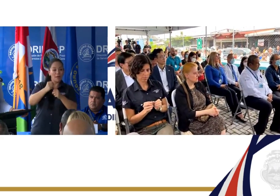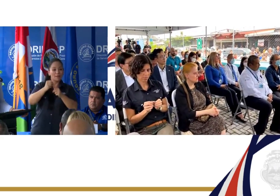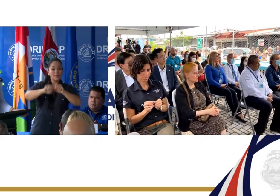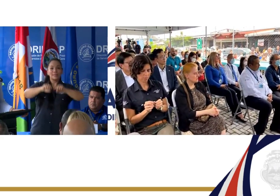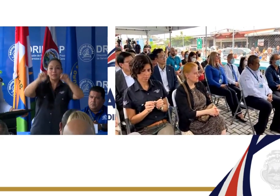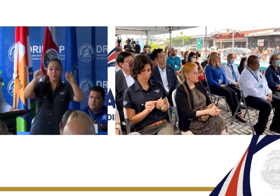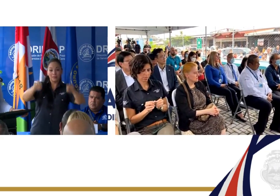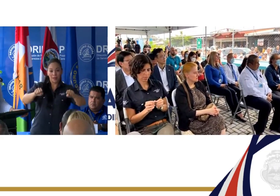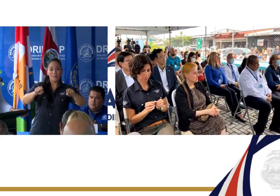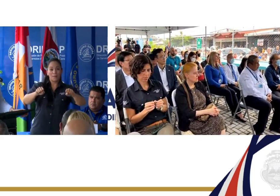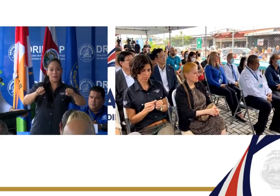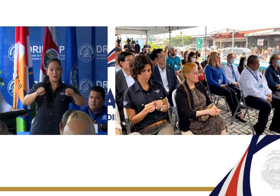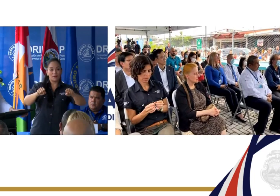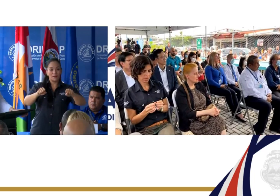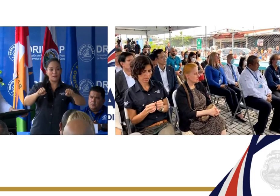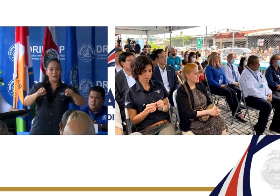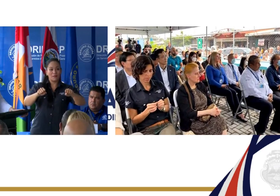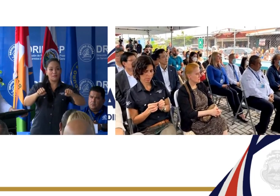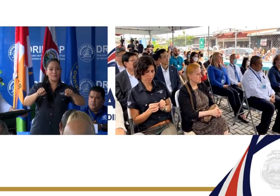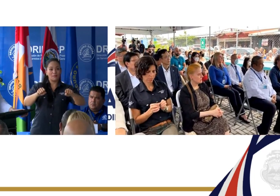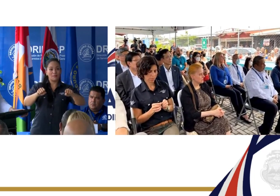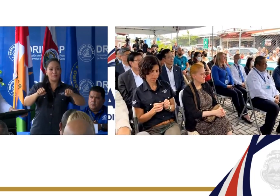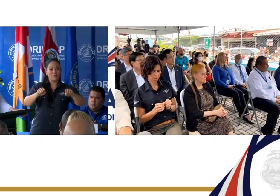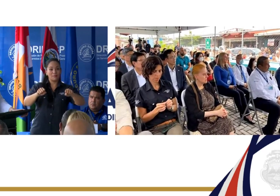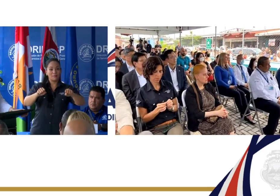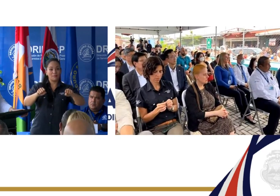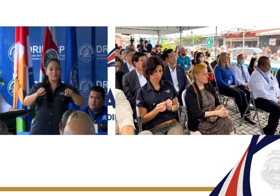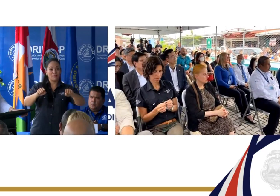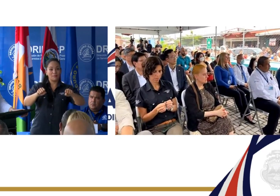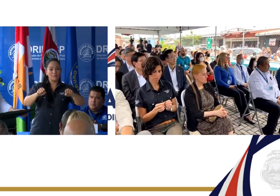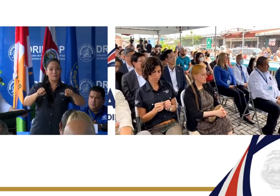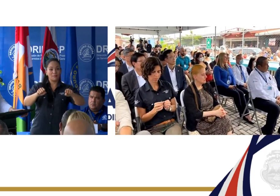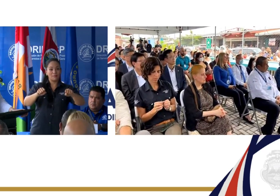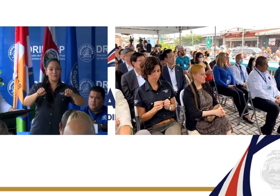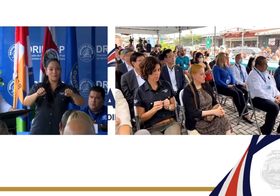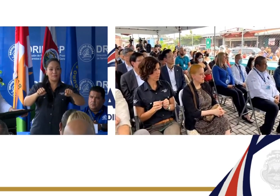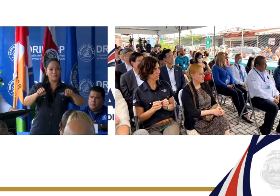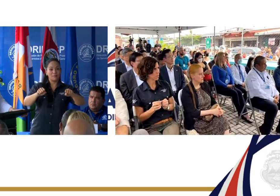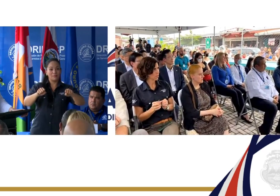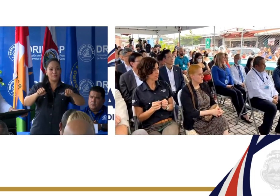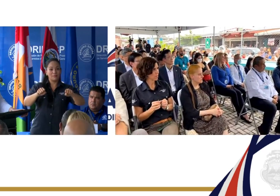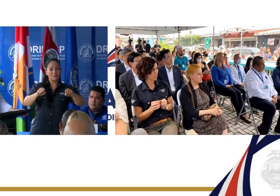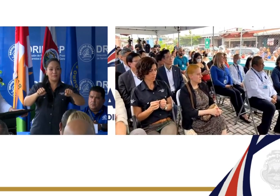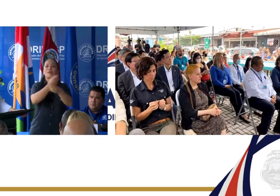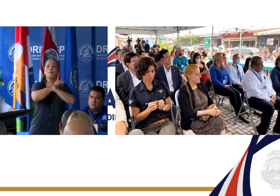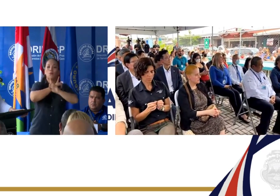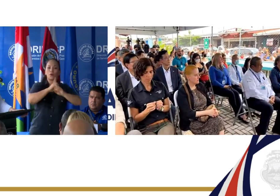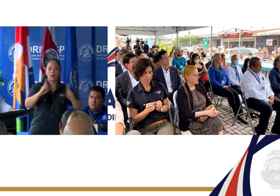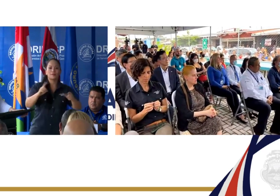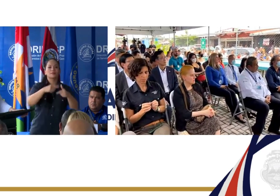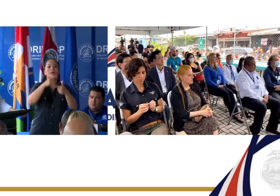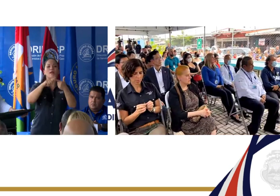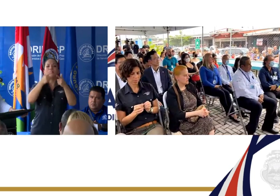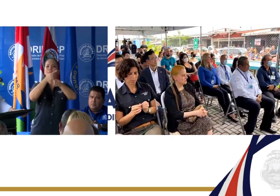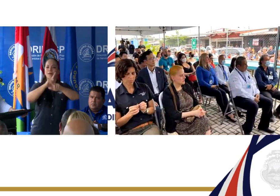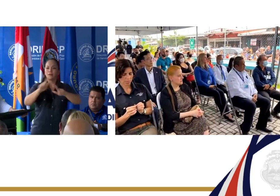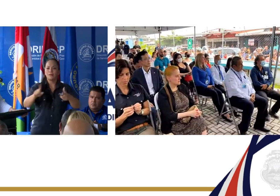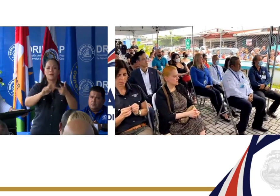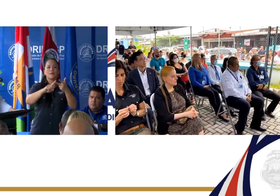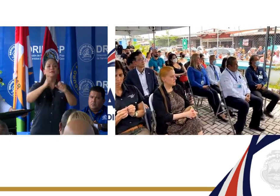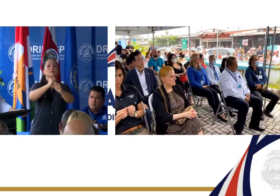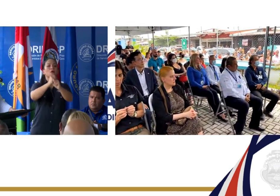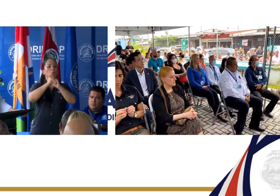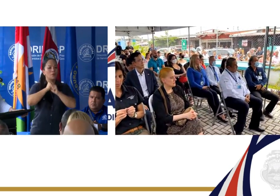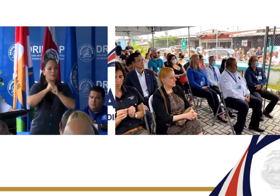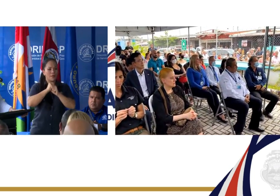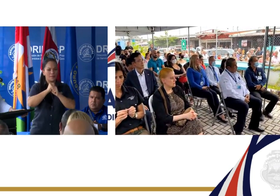sistema, aquí no va a haber lo que todos amamos, que es democracia, libertad, seguridad